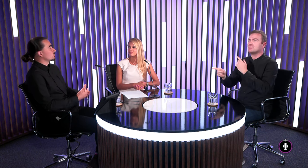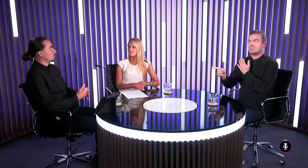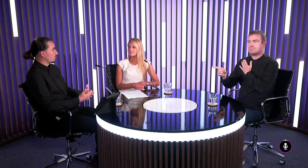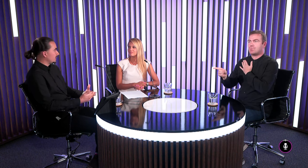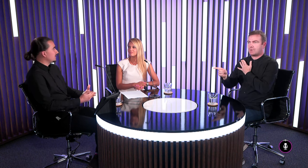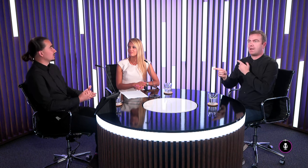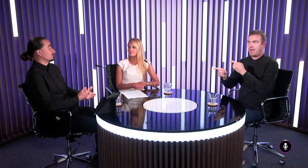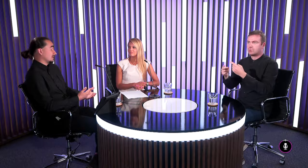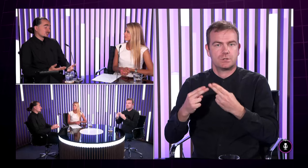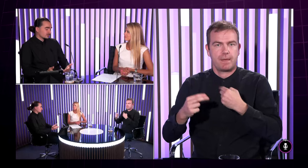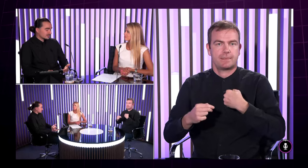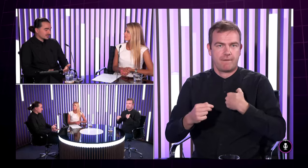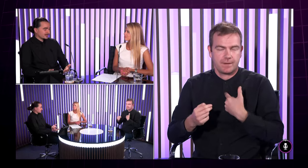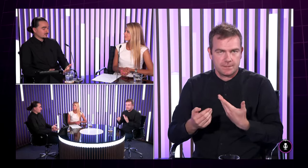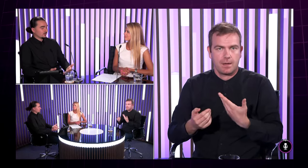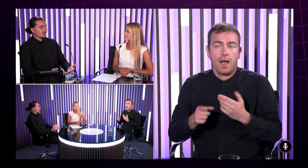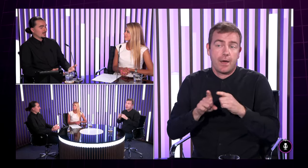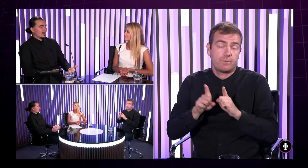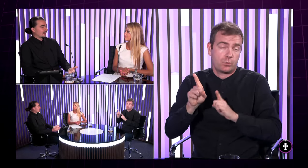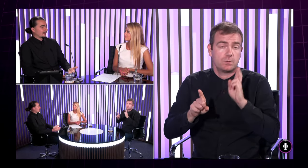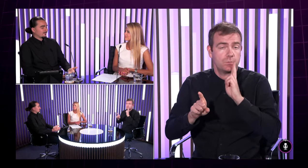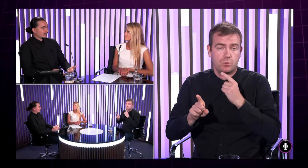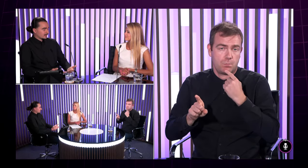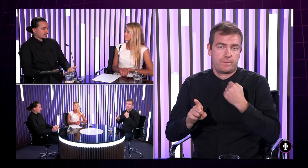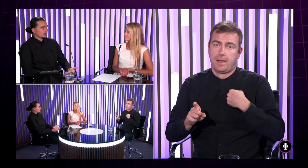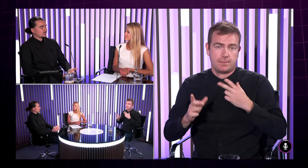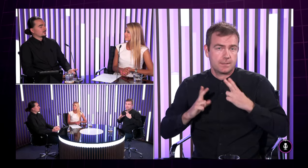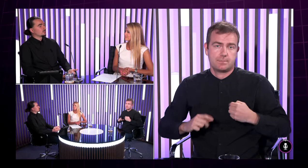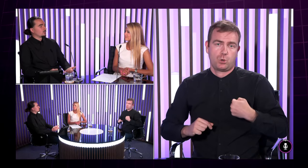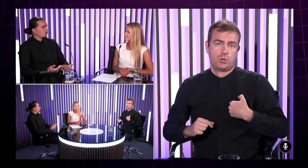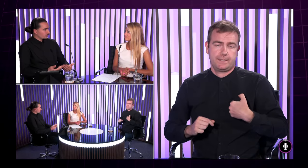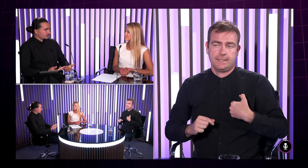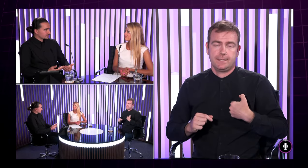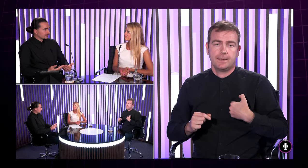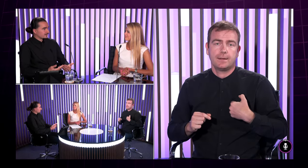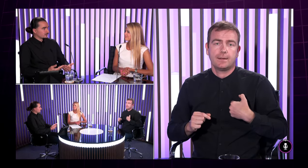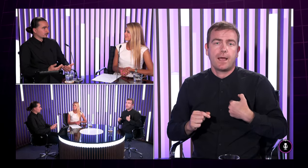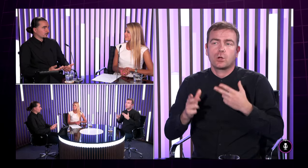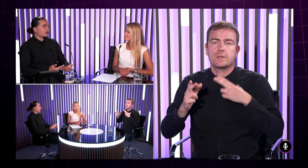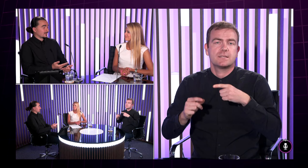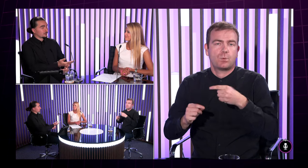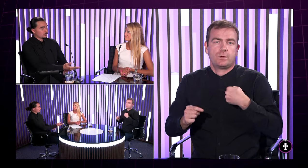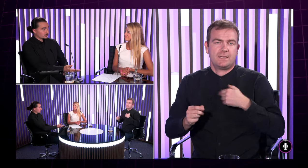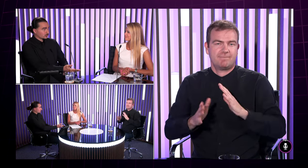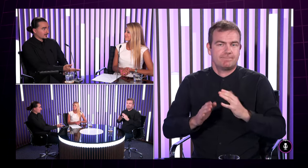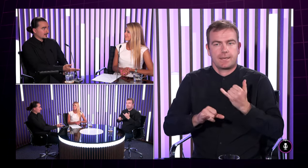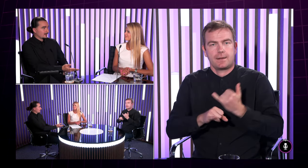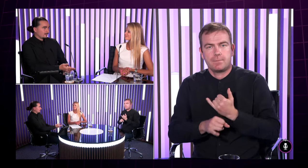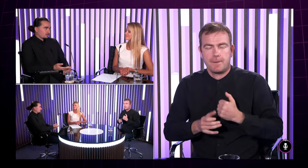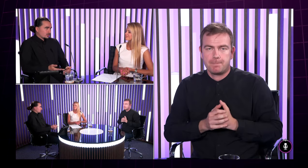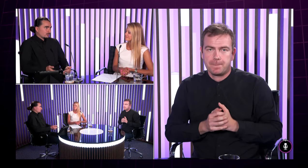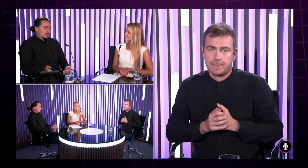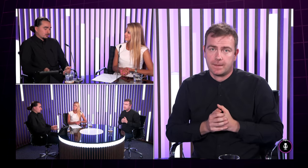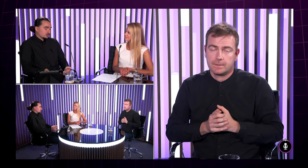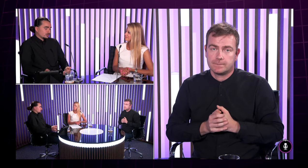na javo že sú spokojní aj že sú teraz samozrejme nespokojní ale veľakrát sa dostane človeku o mnoho väčšej spätnej väzby od toho nepočujúceho človeka